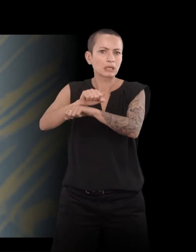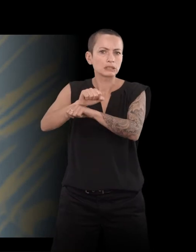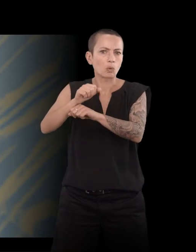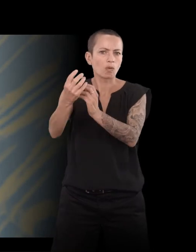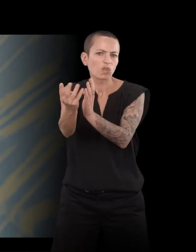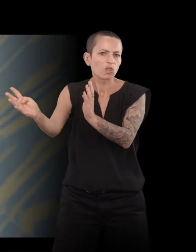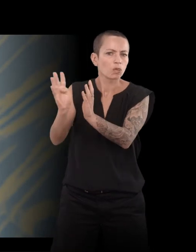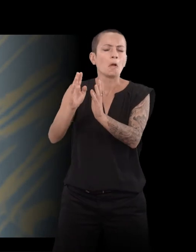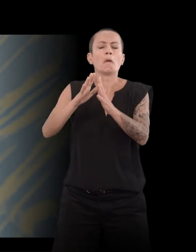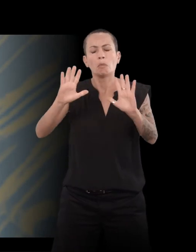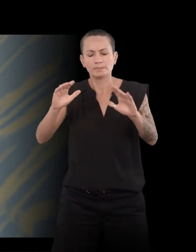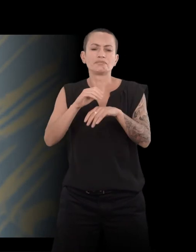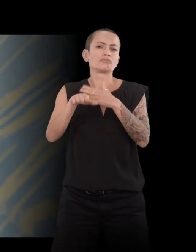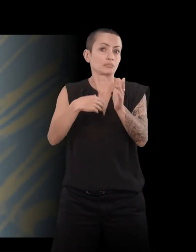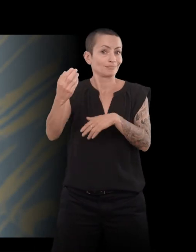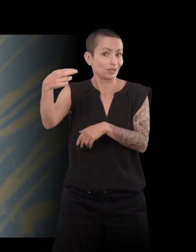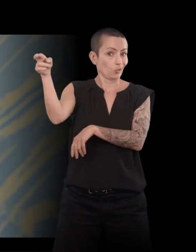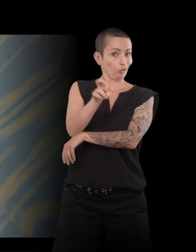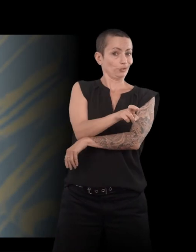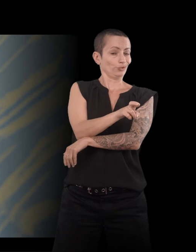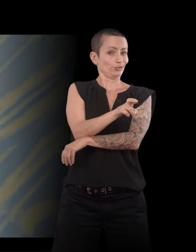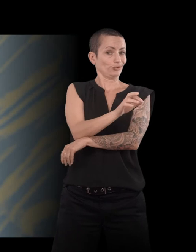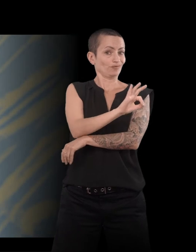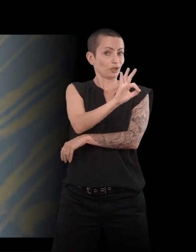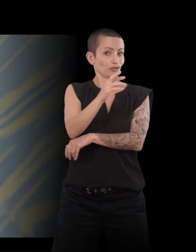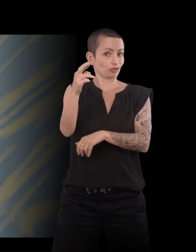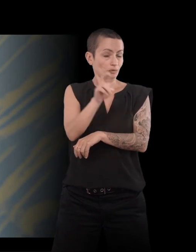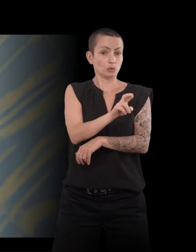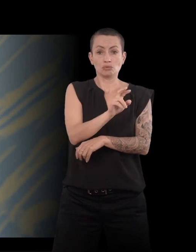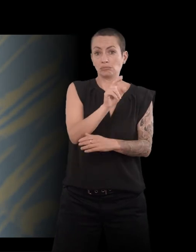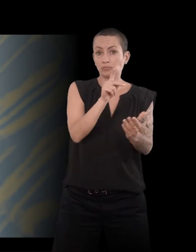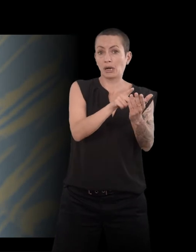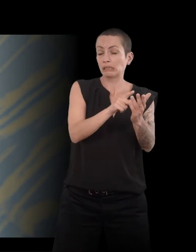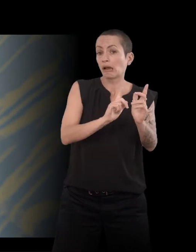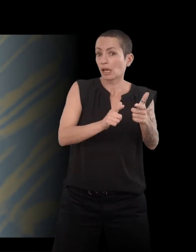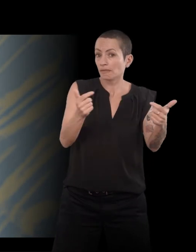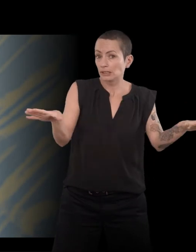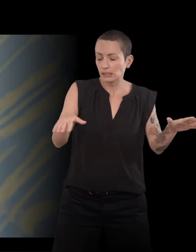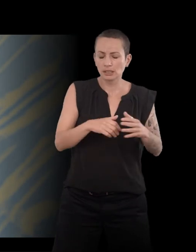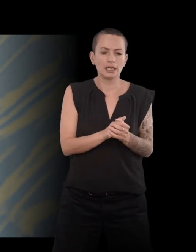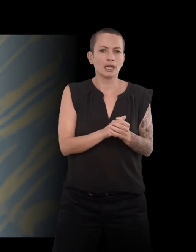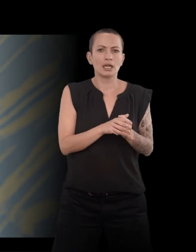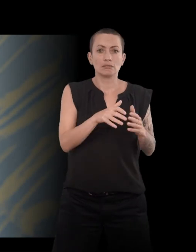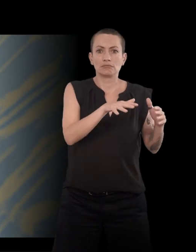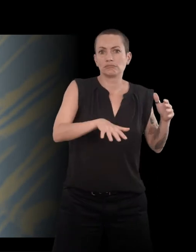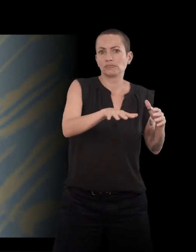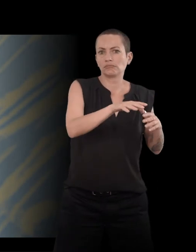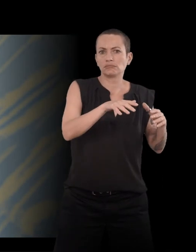à Paris après la guerre. Et les communistes, en France, disaient que c'était un traître,